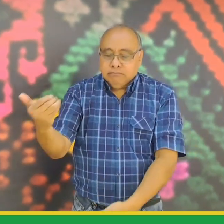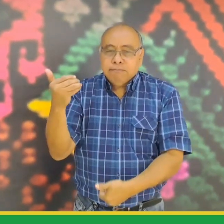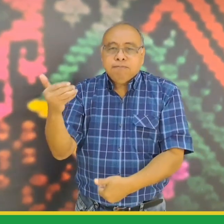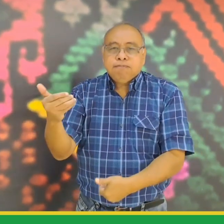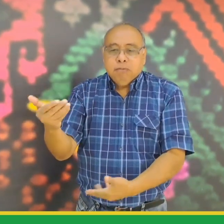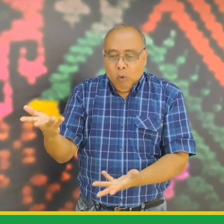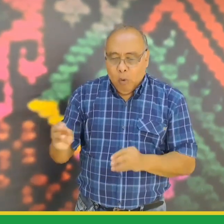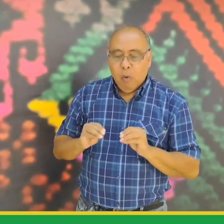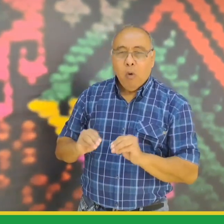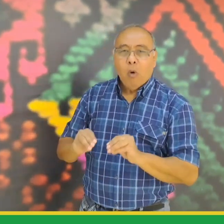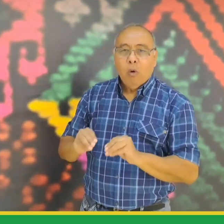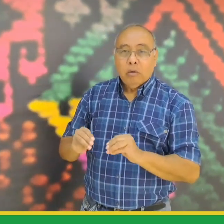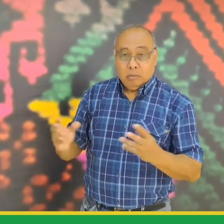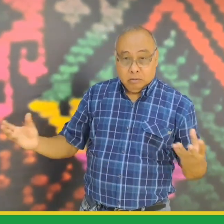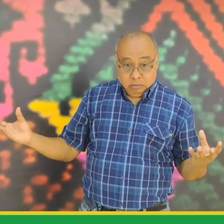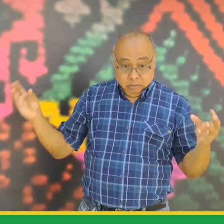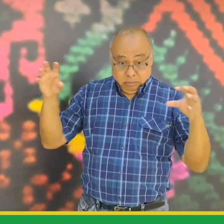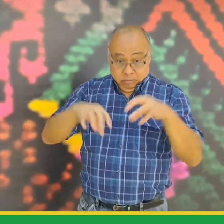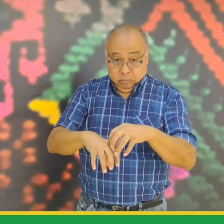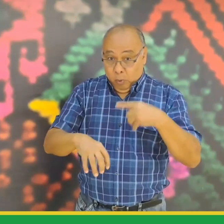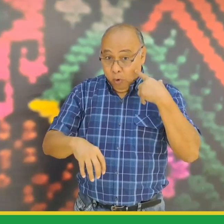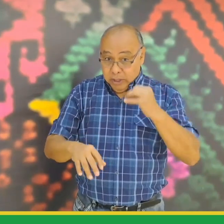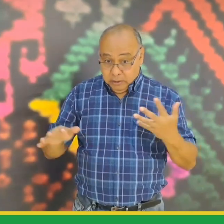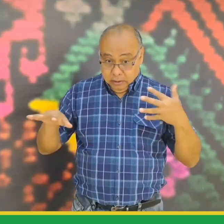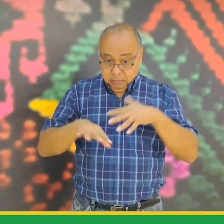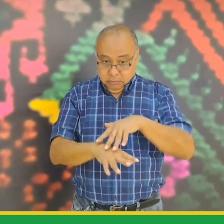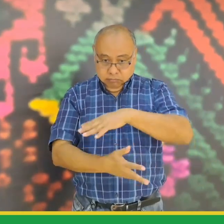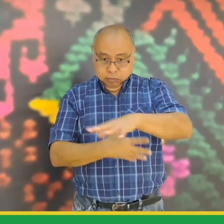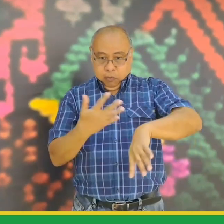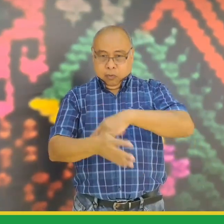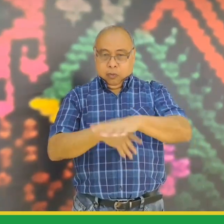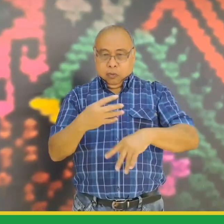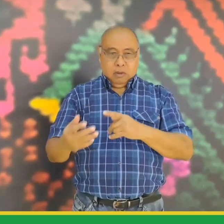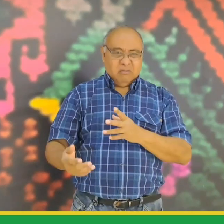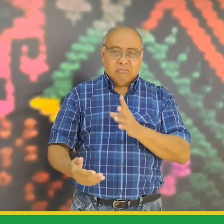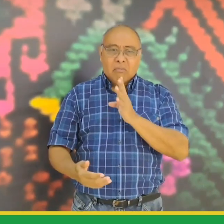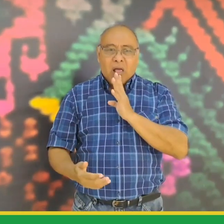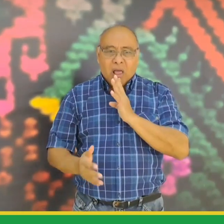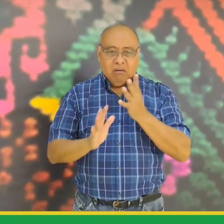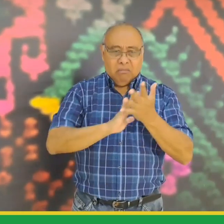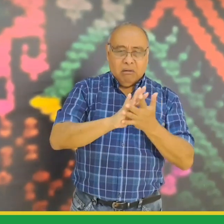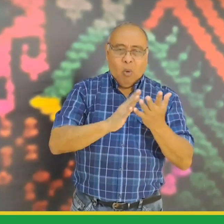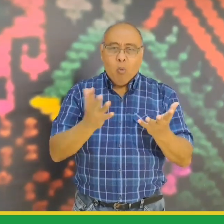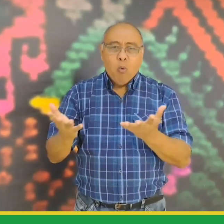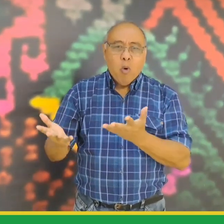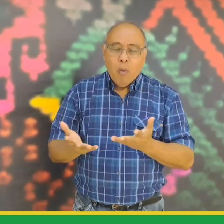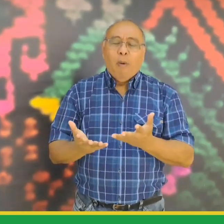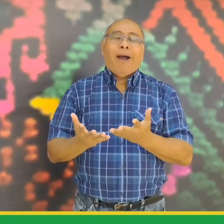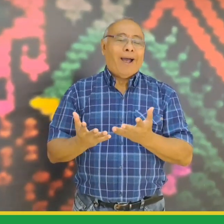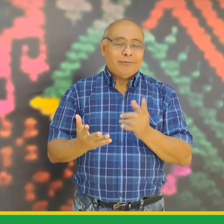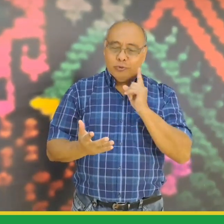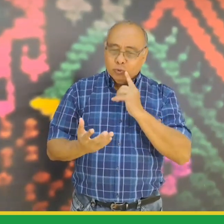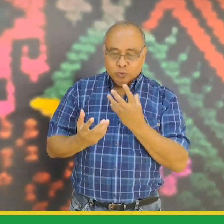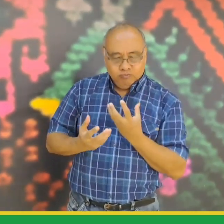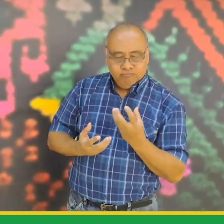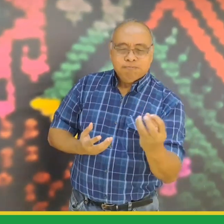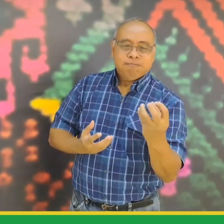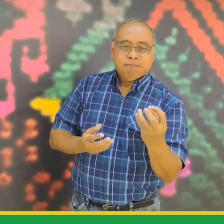en esta etapa se dejan a los niños sordos con niños oyentes y no hay ningún aprendizaje ni de la lengua hablada ni de la lengua de señas para este caso lo